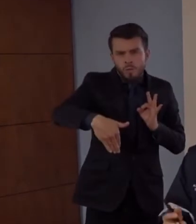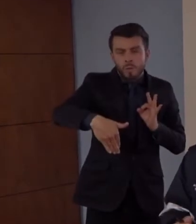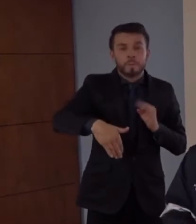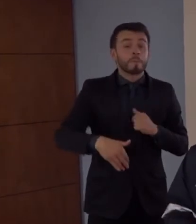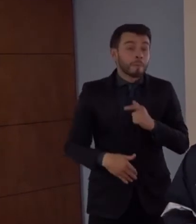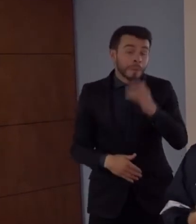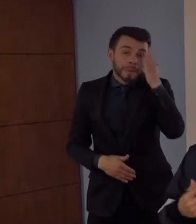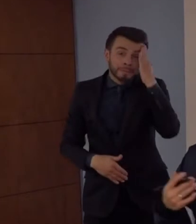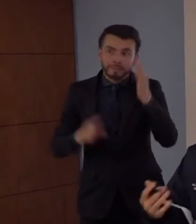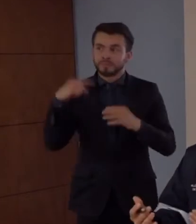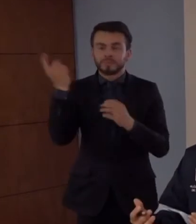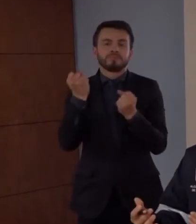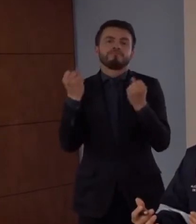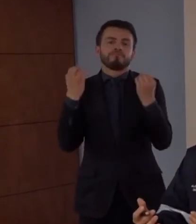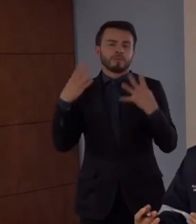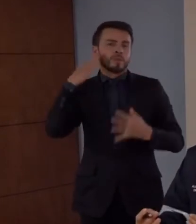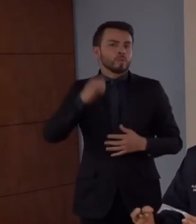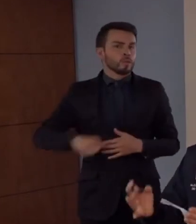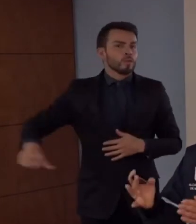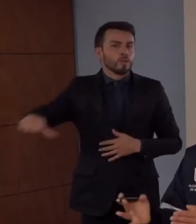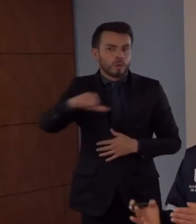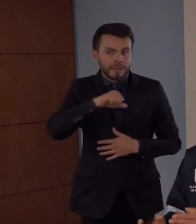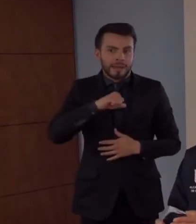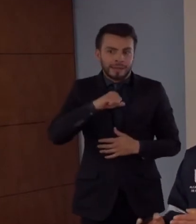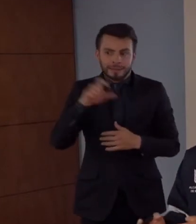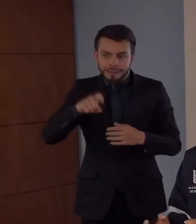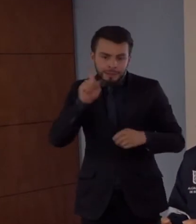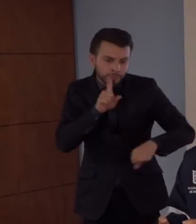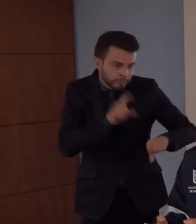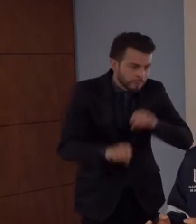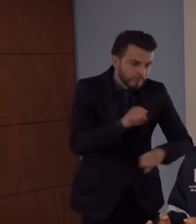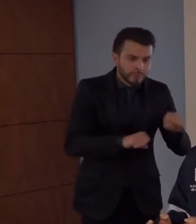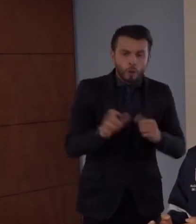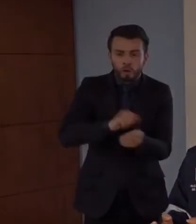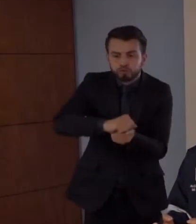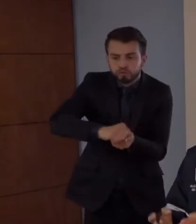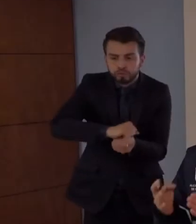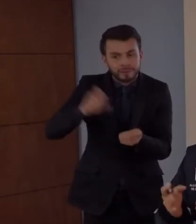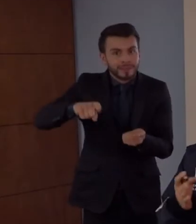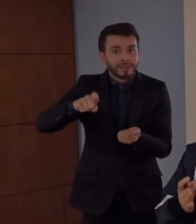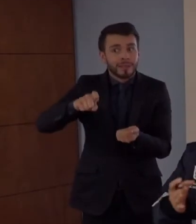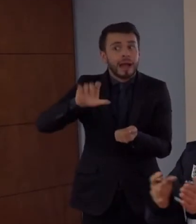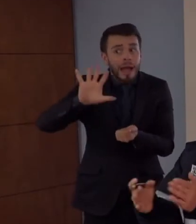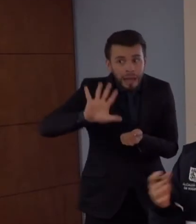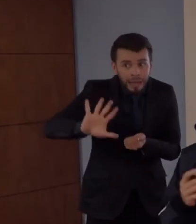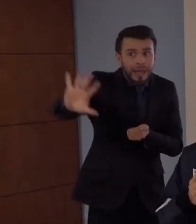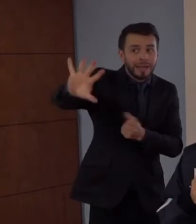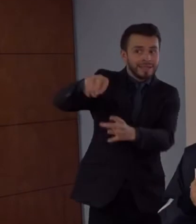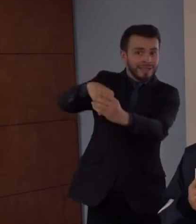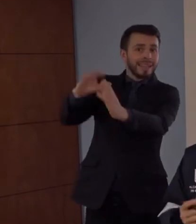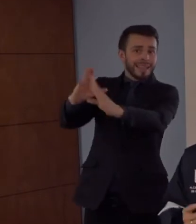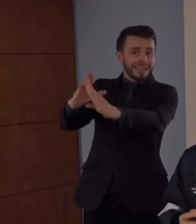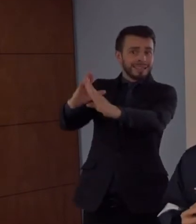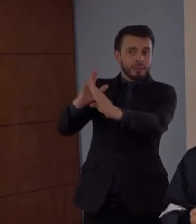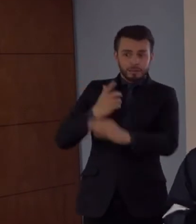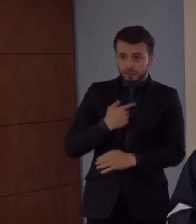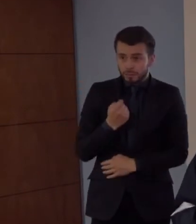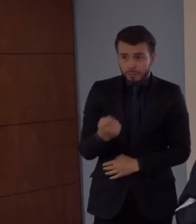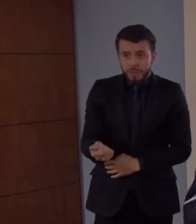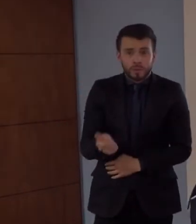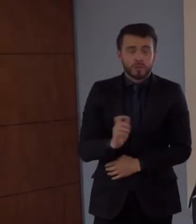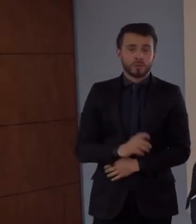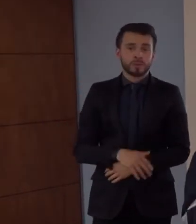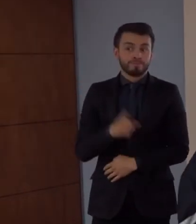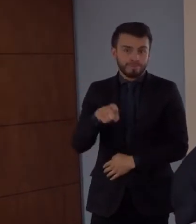trabajo. Tratemos de mantenerles el pago, pero ellas también necesitan quedarse en casa. Tenemos que seguirles pagando en estos días solidariamente,